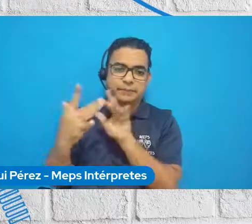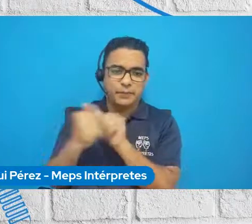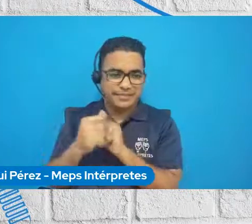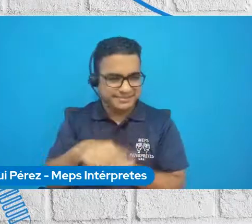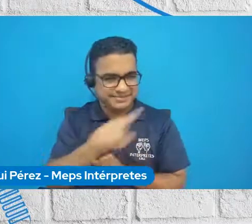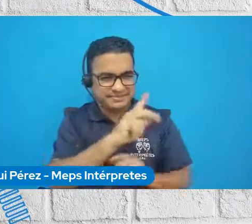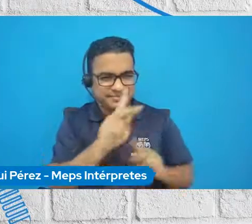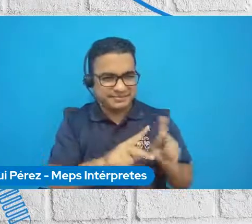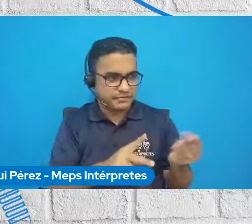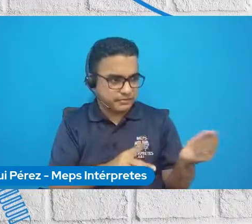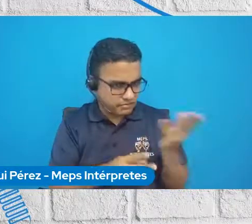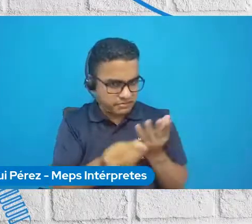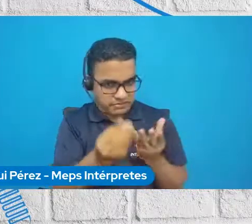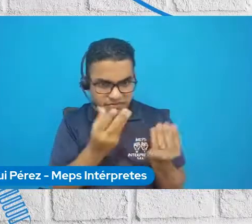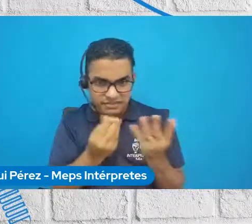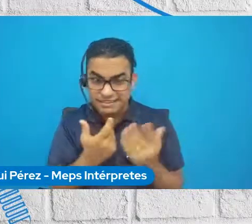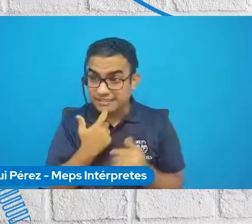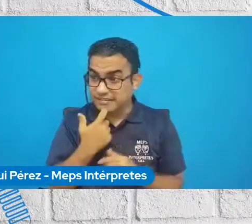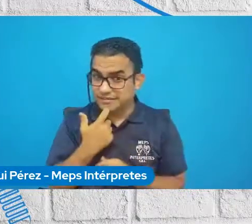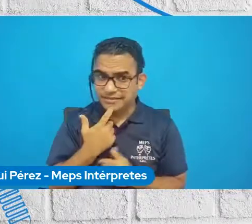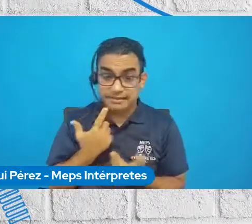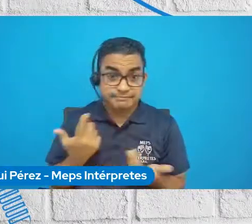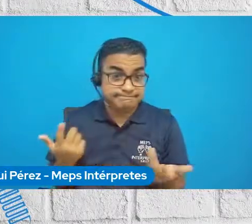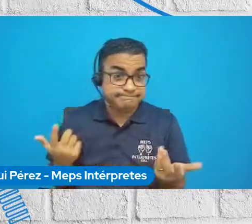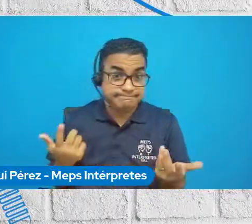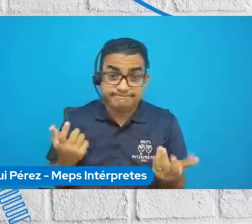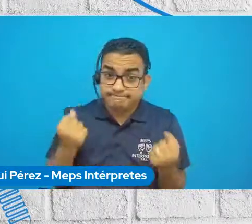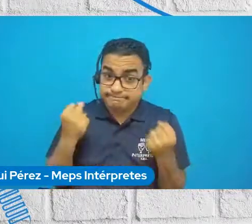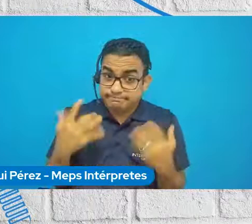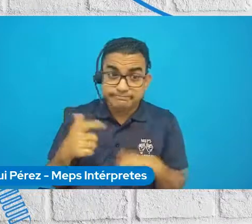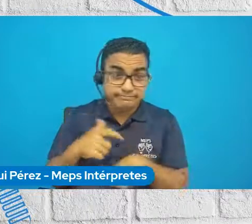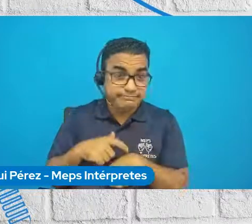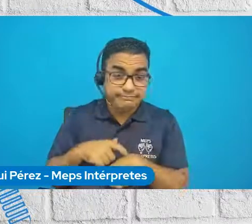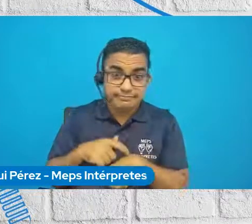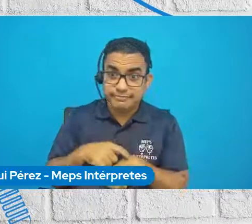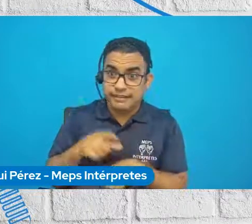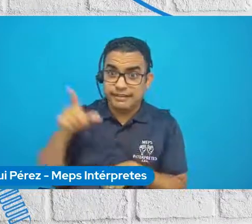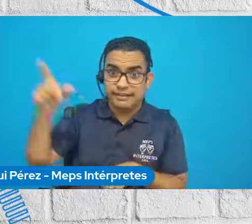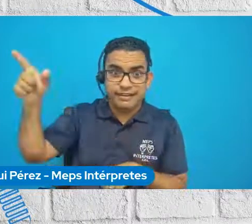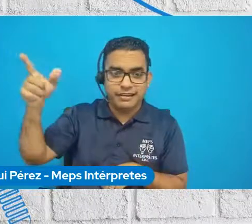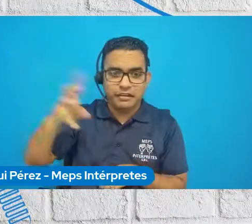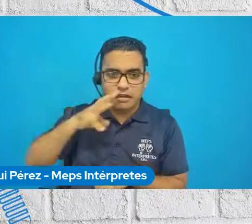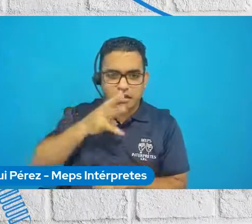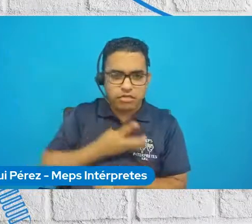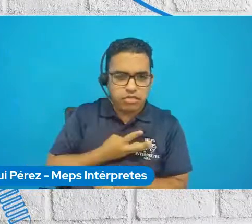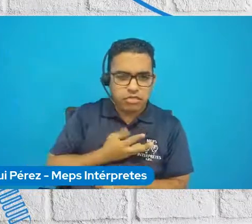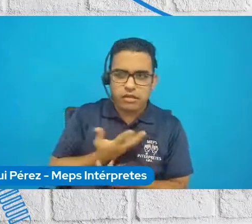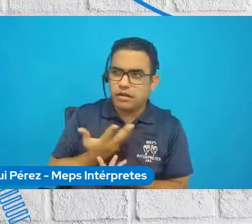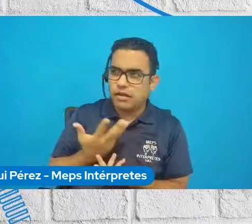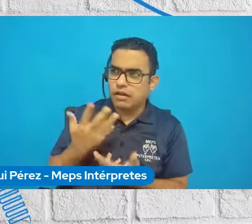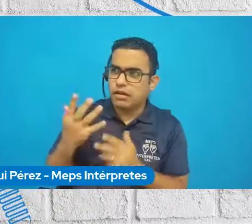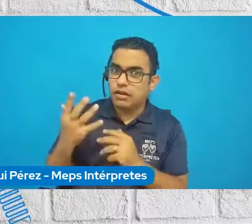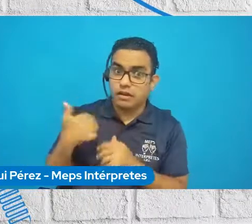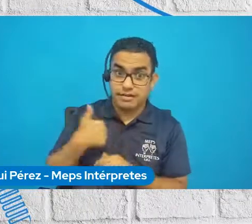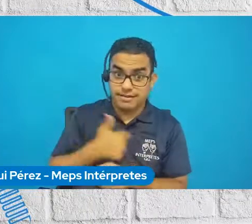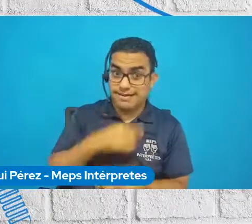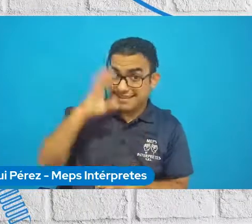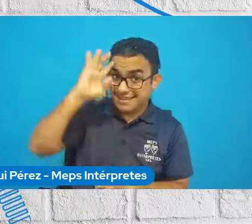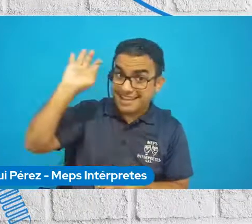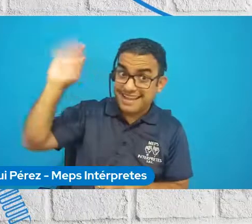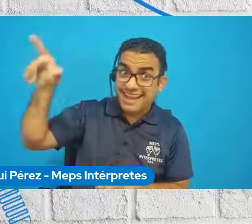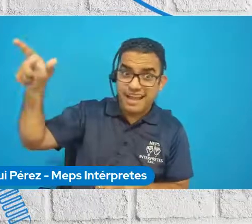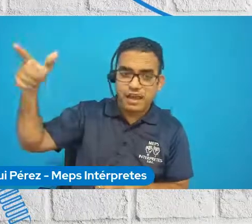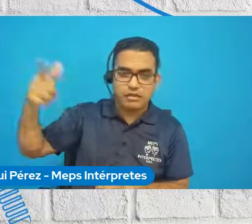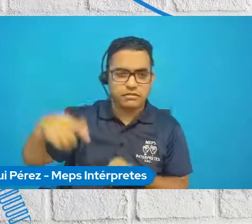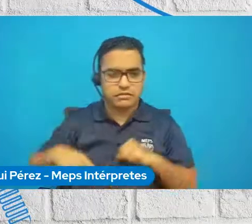nos comentaban que no tenían, que muchas veces no eran rechazados, pero no tenían mucha confianza cuando les decían que eran parte del gobierno,